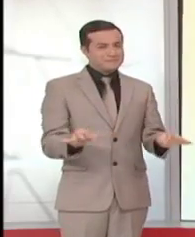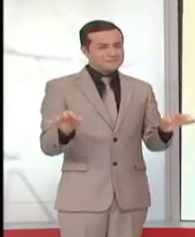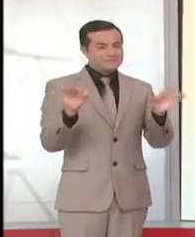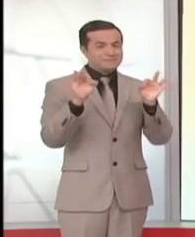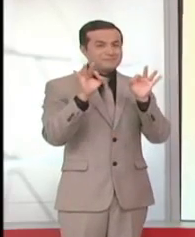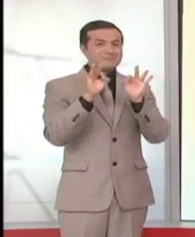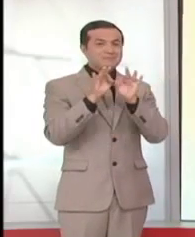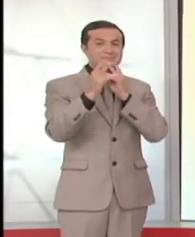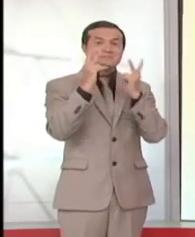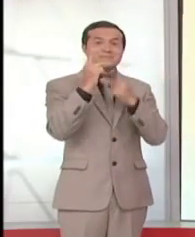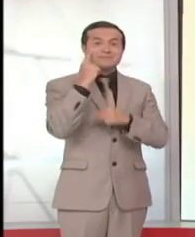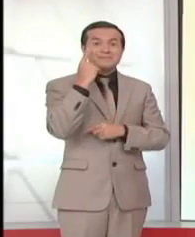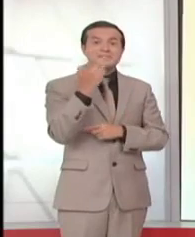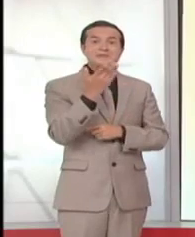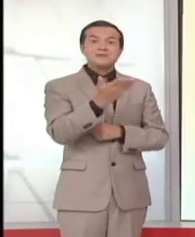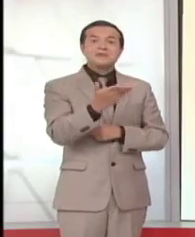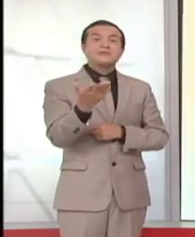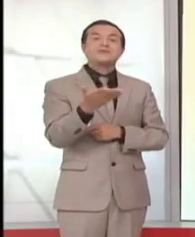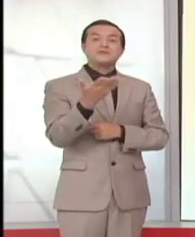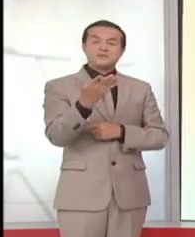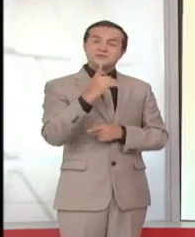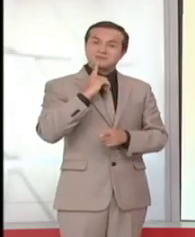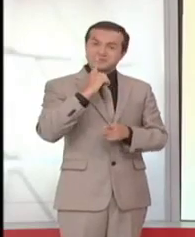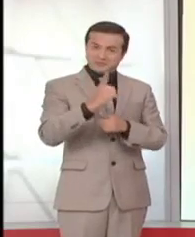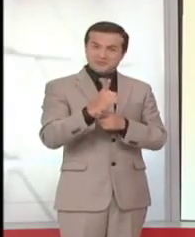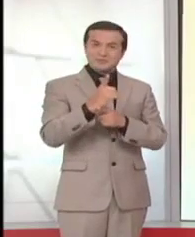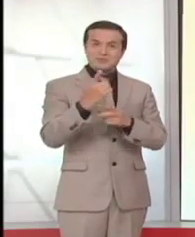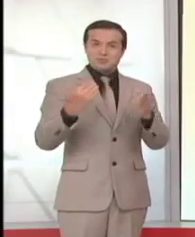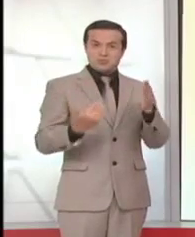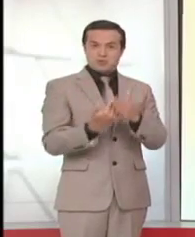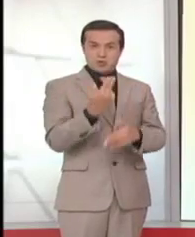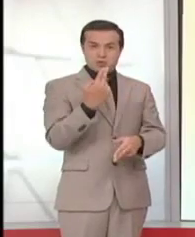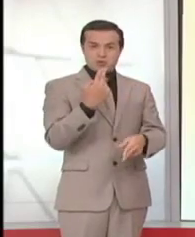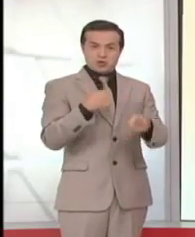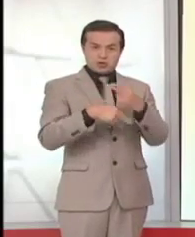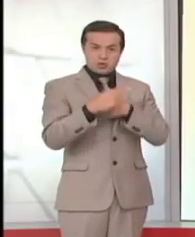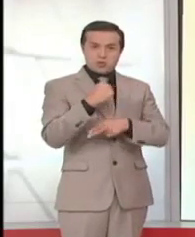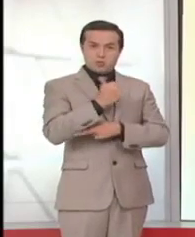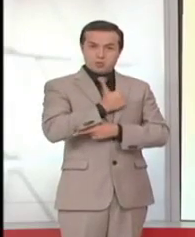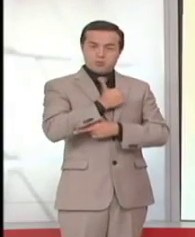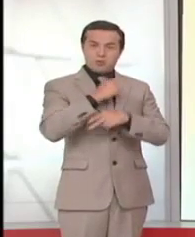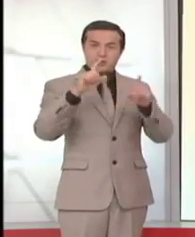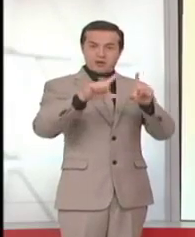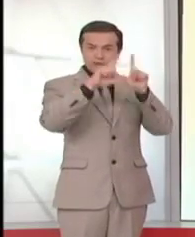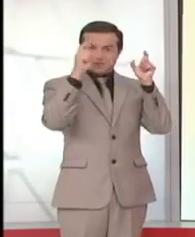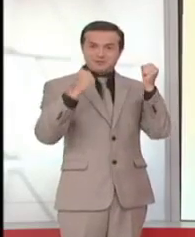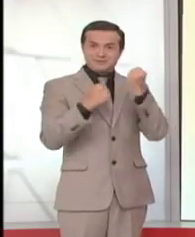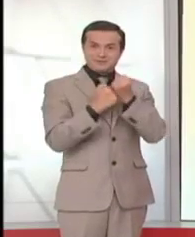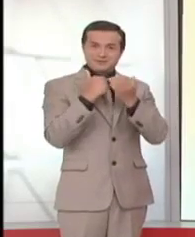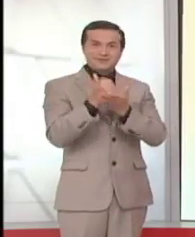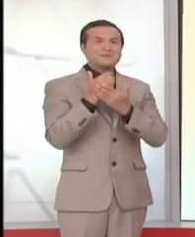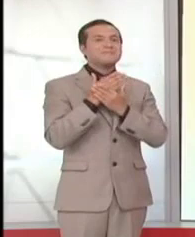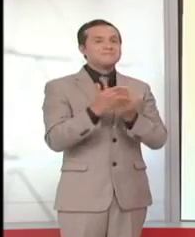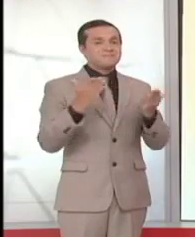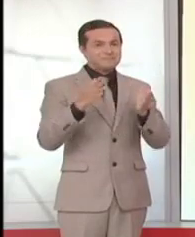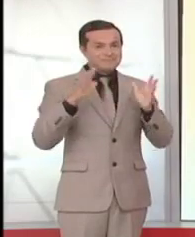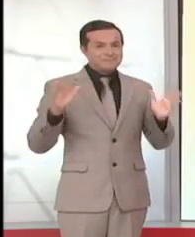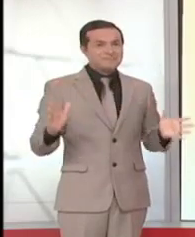esto como emprendedores y como empresa privada también pueda fortalecer el crecimiento del desarrollo